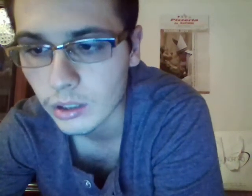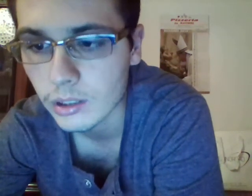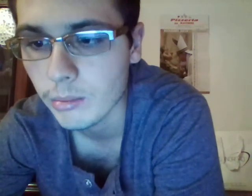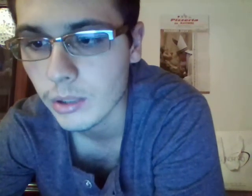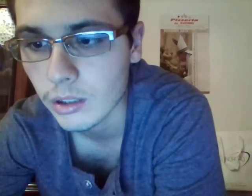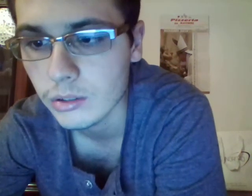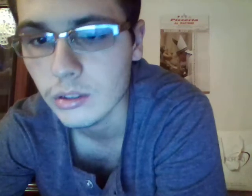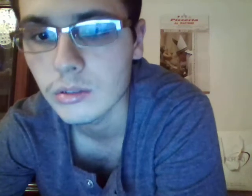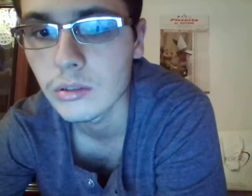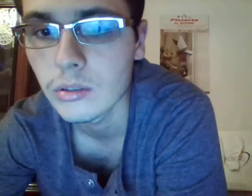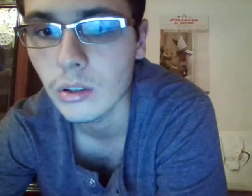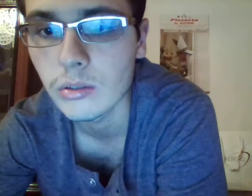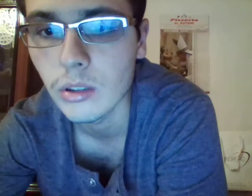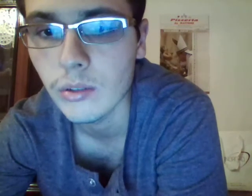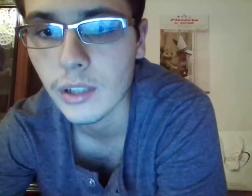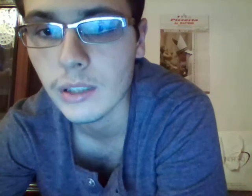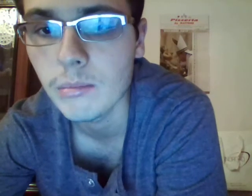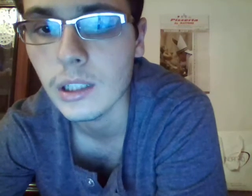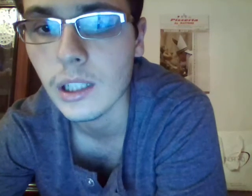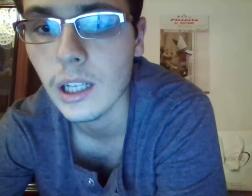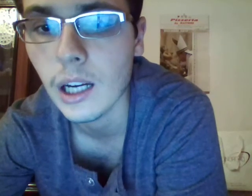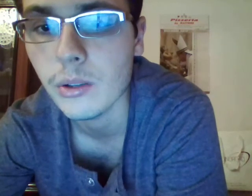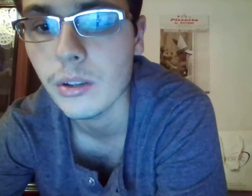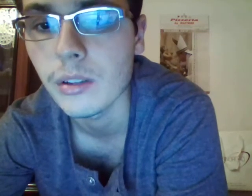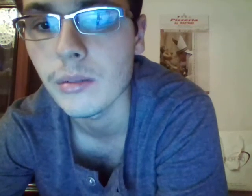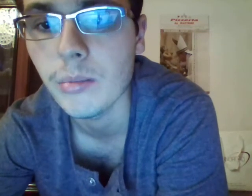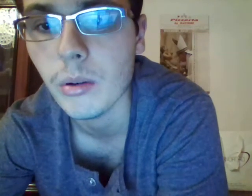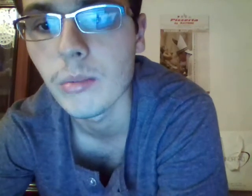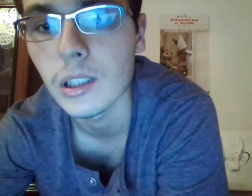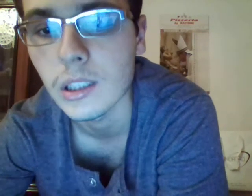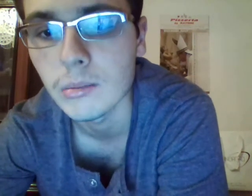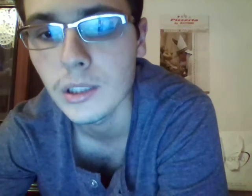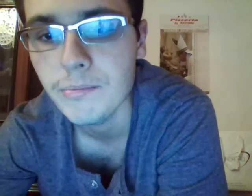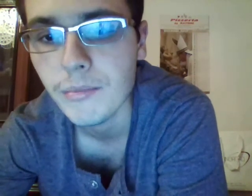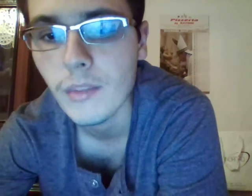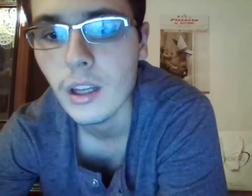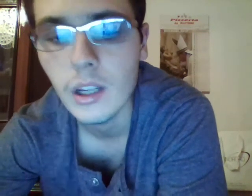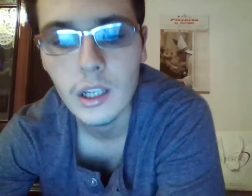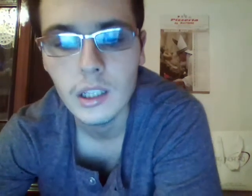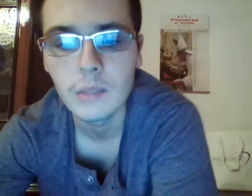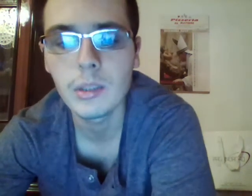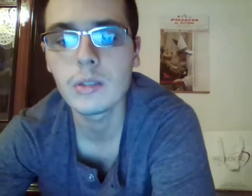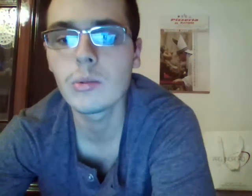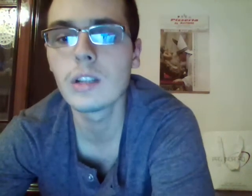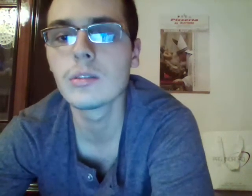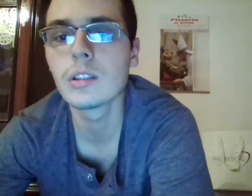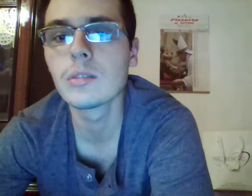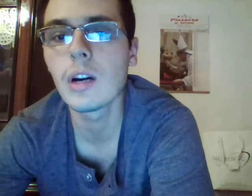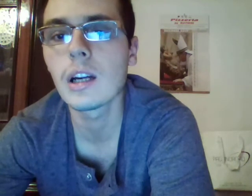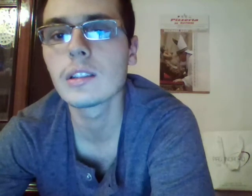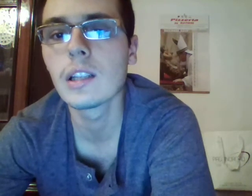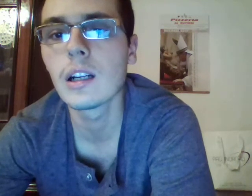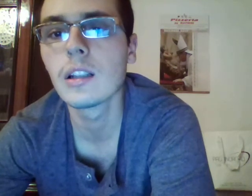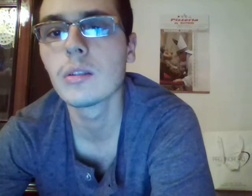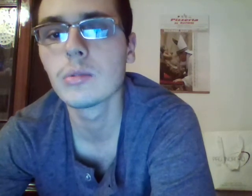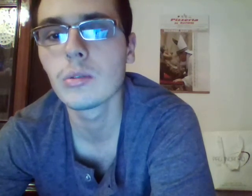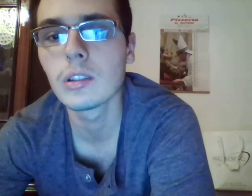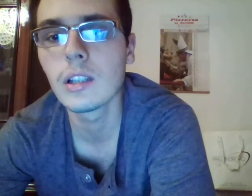che però non non dovrebbe crearci problemi per quanto riguarda gli autori del